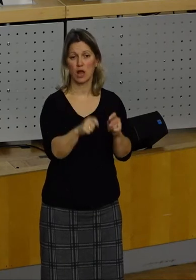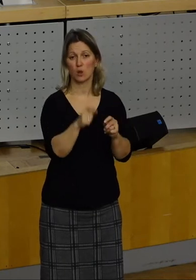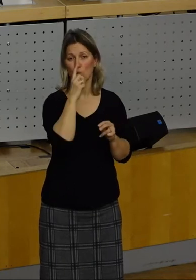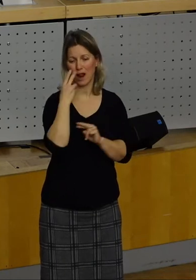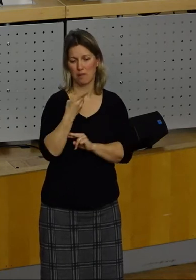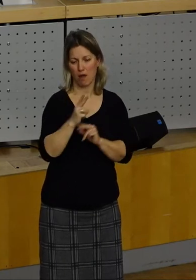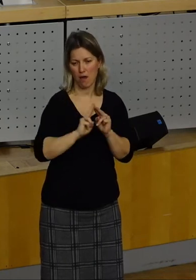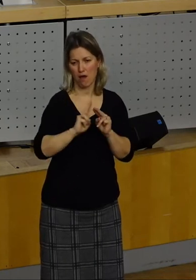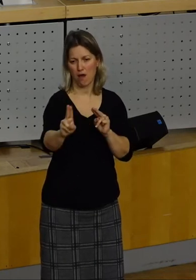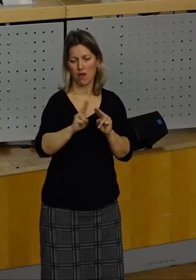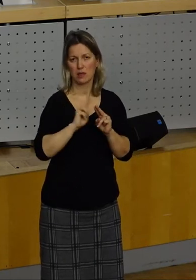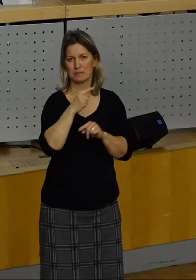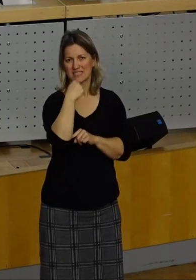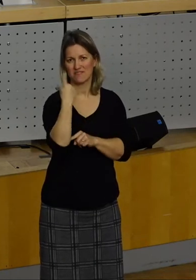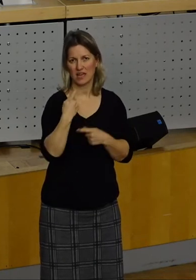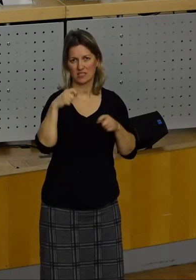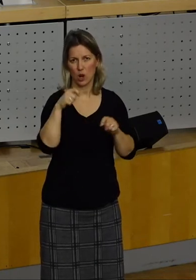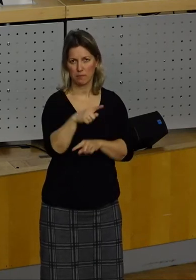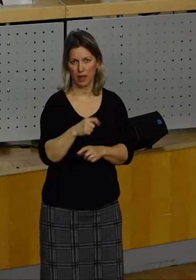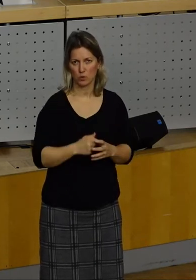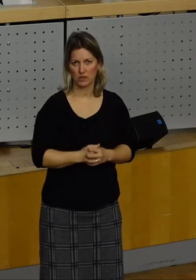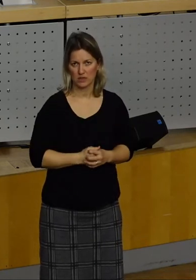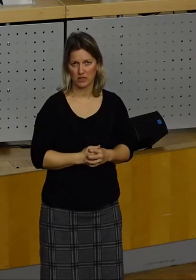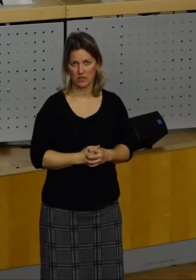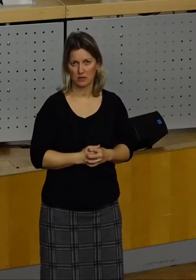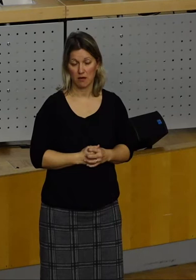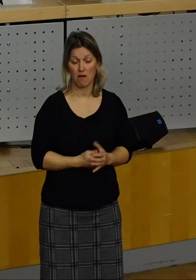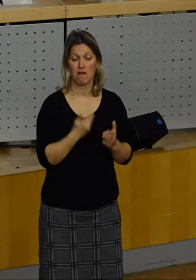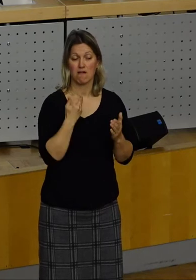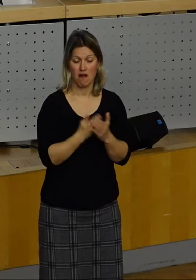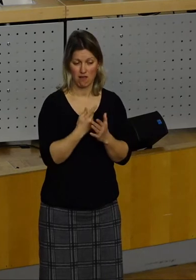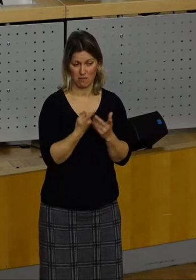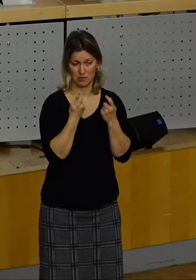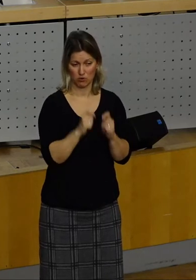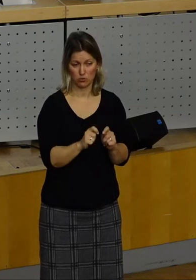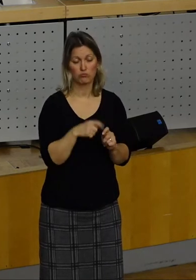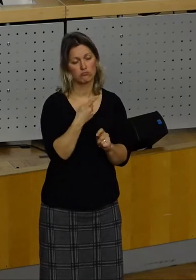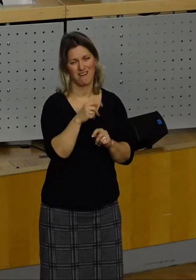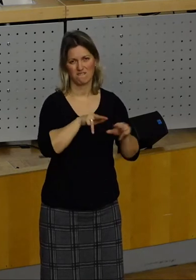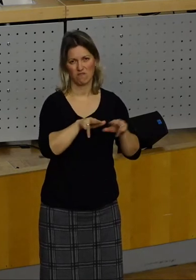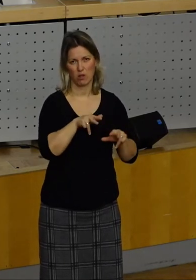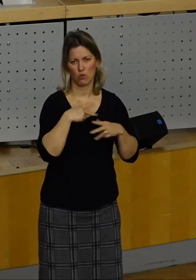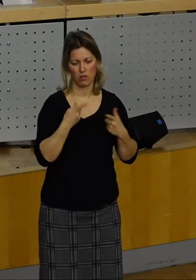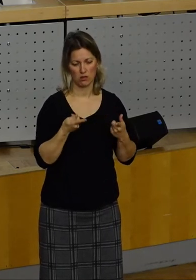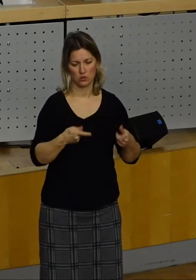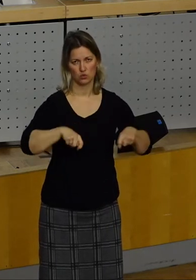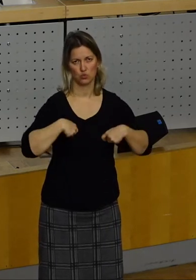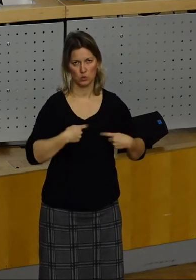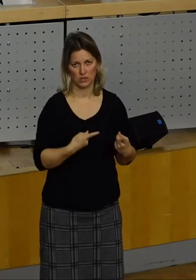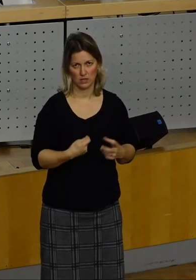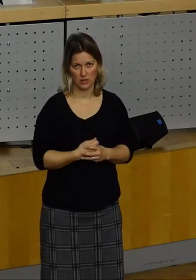bauen. Am Ende wurde dieser Beschluss von der Verwaltung zurückgenommen. Es wurde